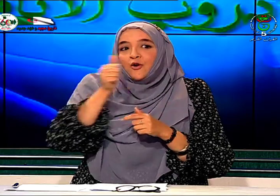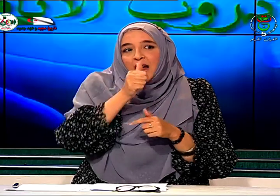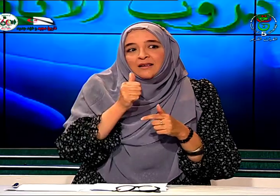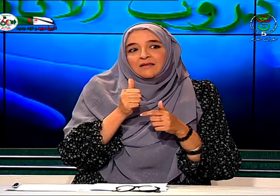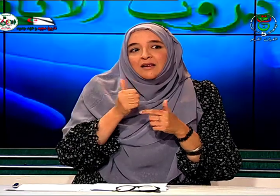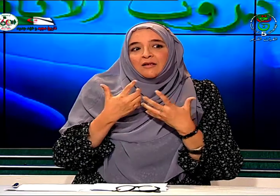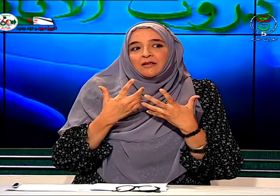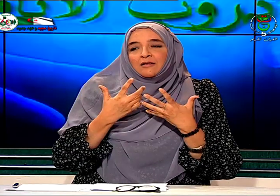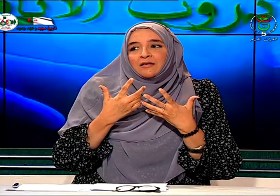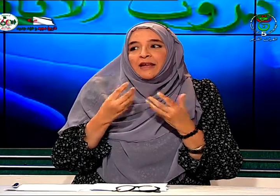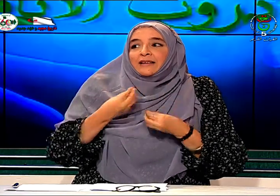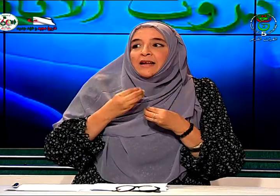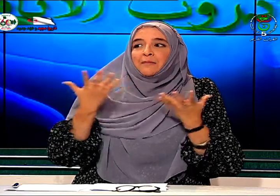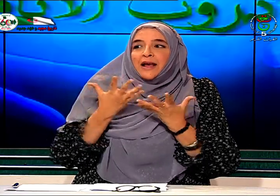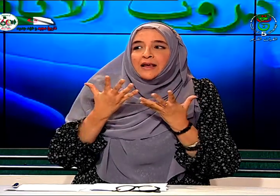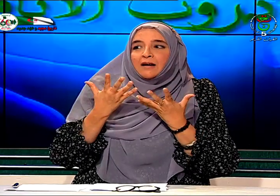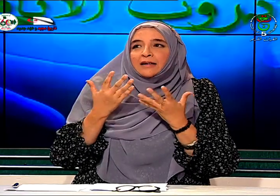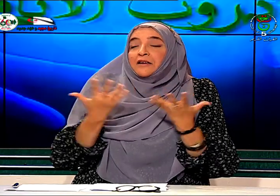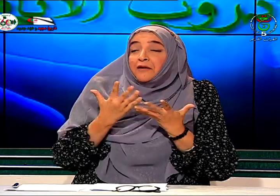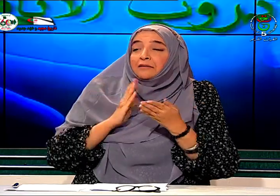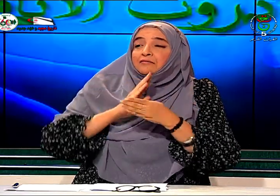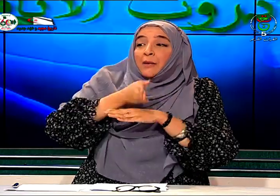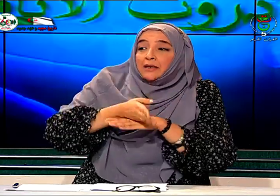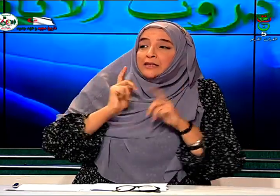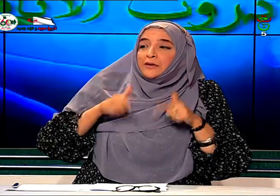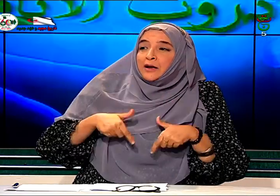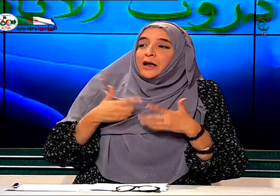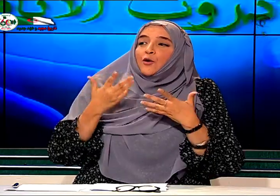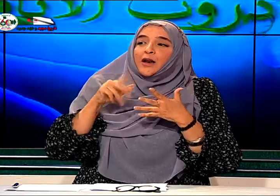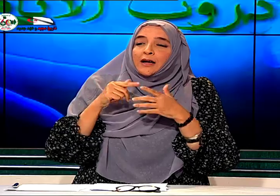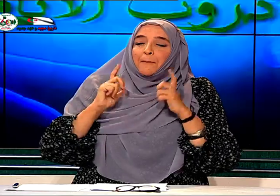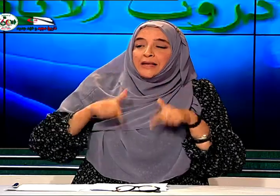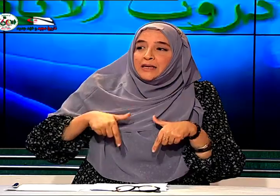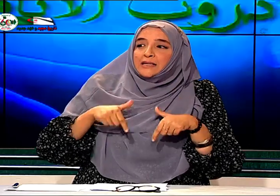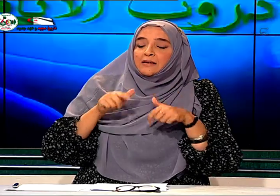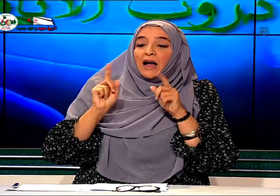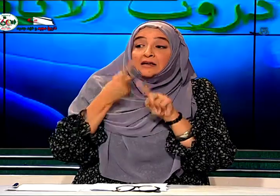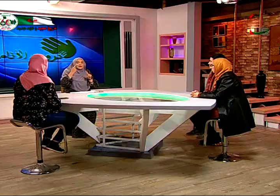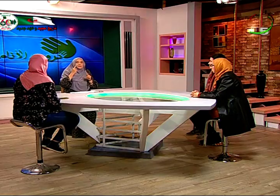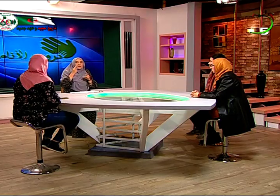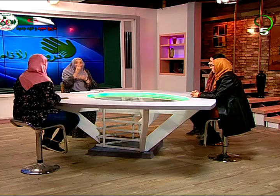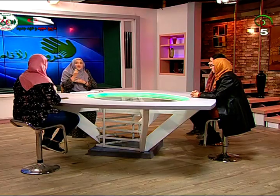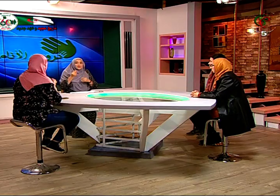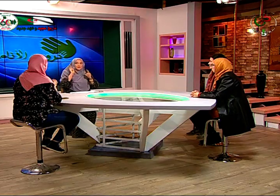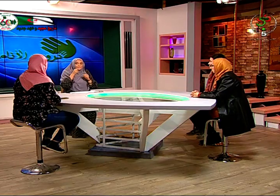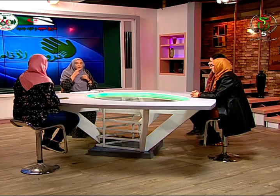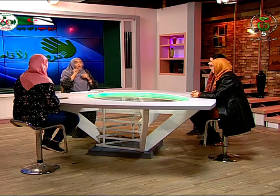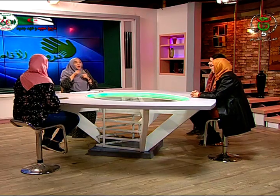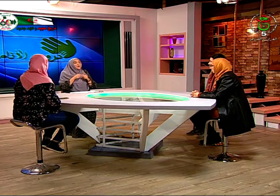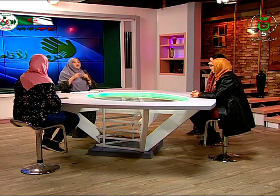واحد يعطينا ما هي كيف تمدرس هناك مدارس خاصة بالأطفال الصم وهناك